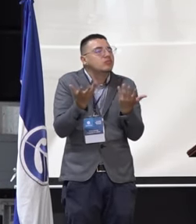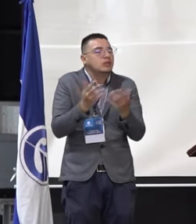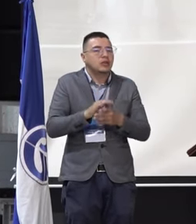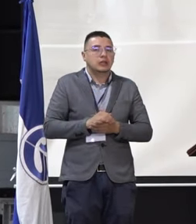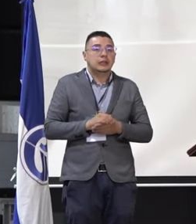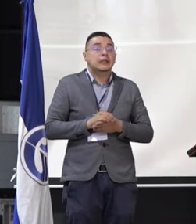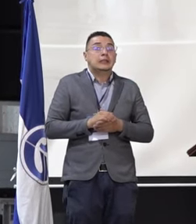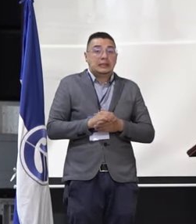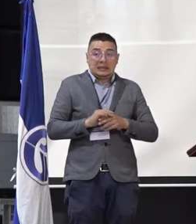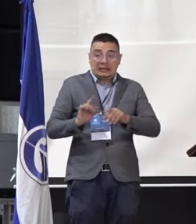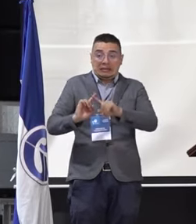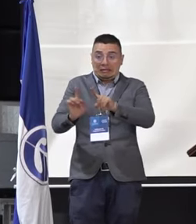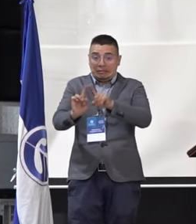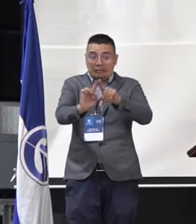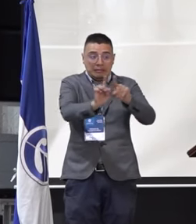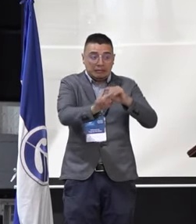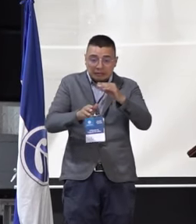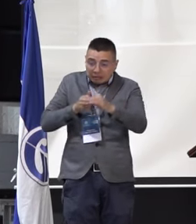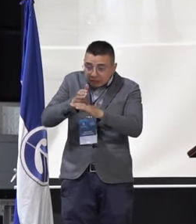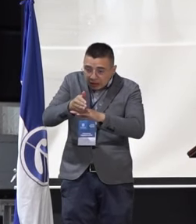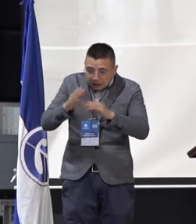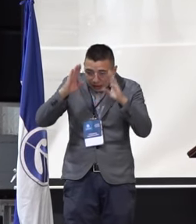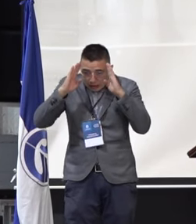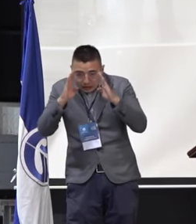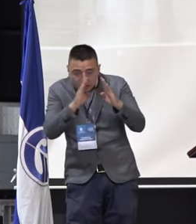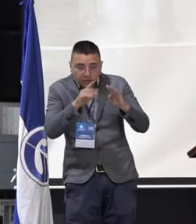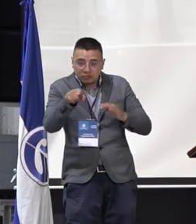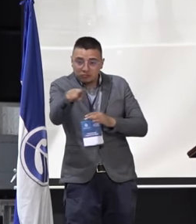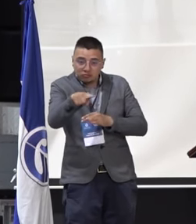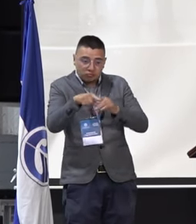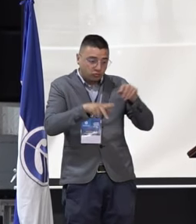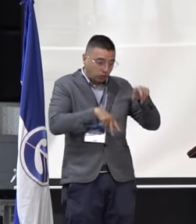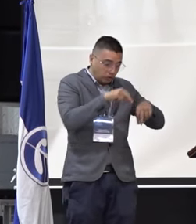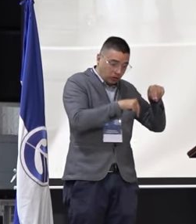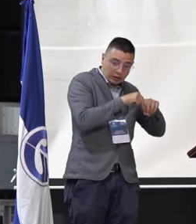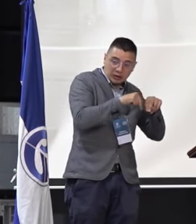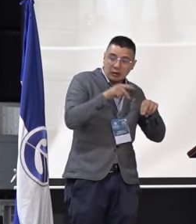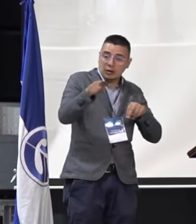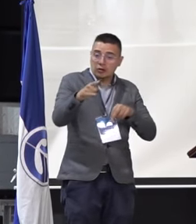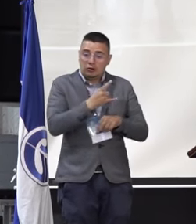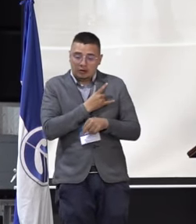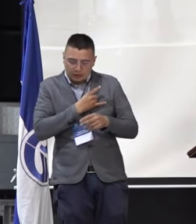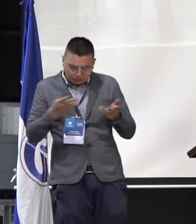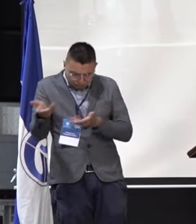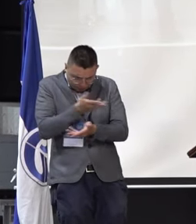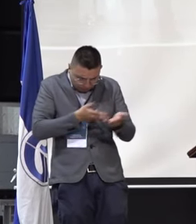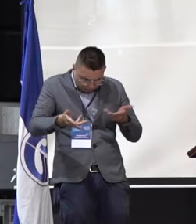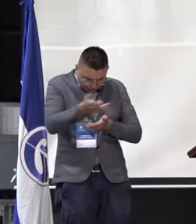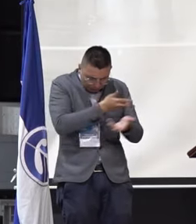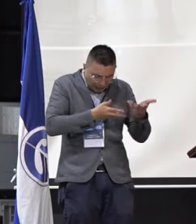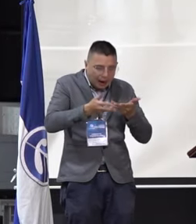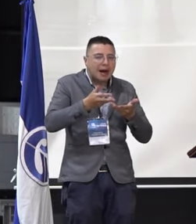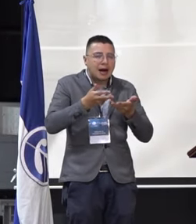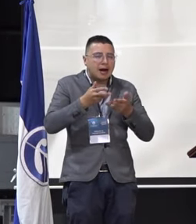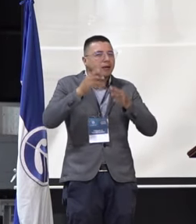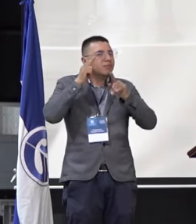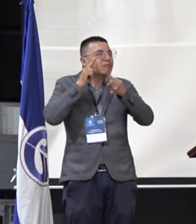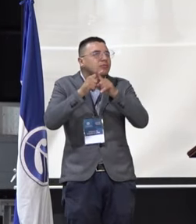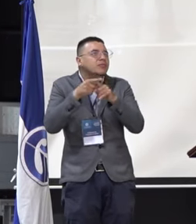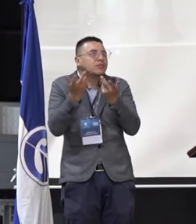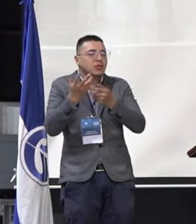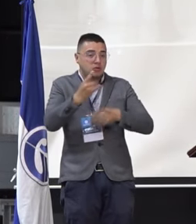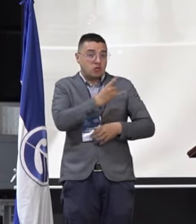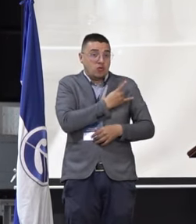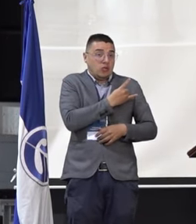ser los mediadores entre la sociedad y la universidad, pero sobre todo esa sociedad que demanda respuestas de la